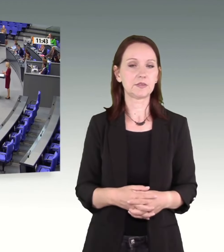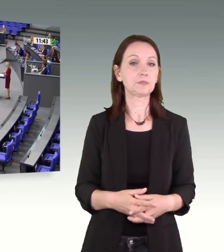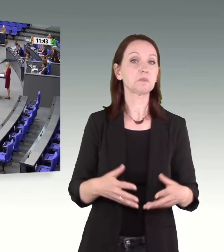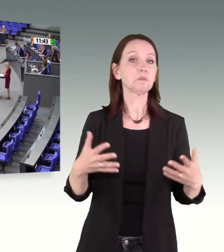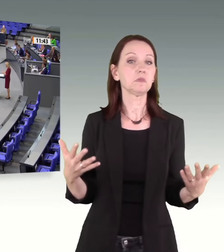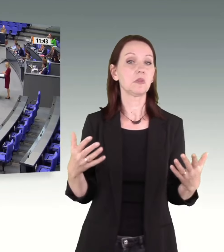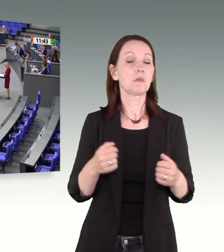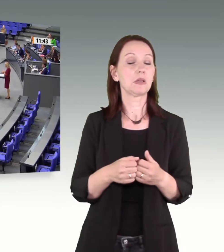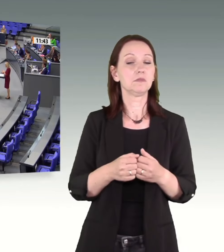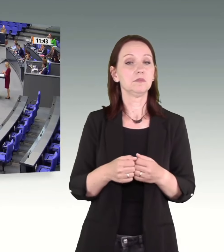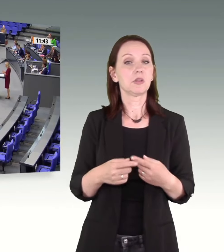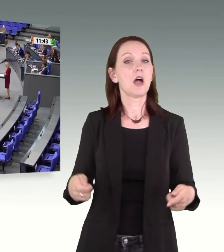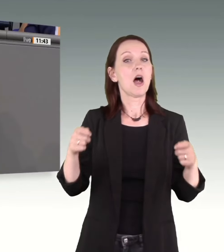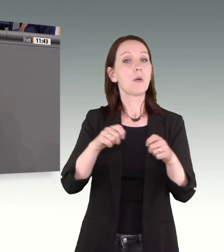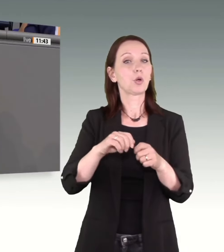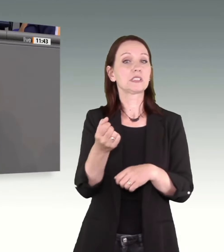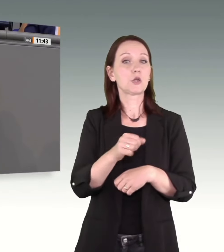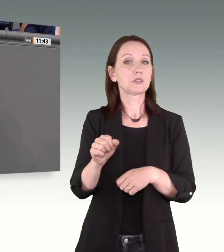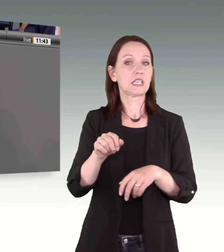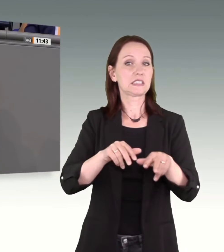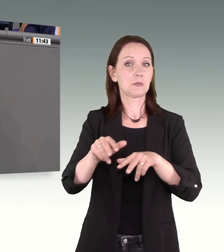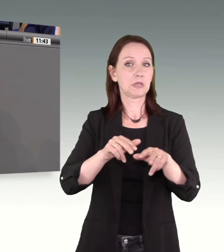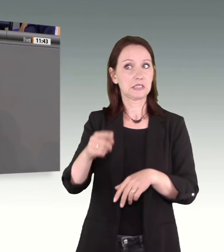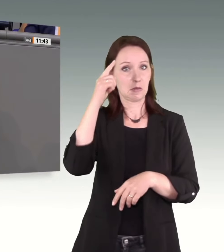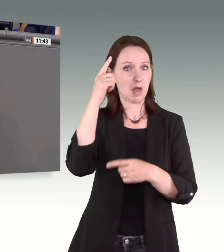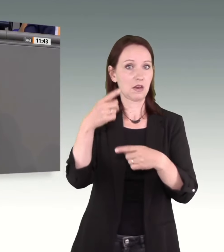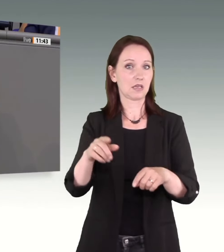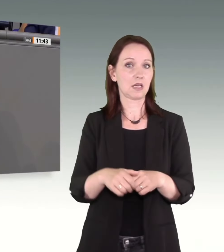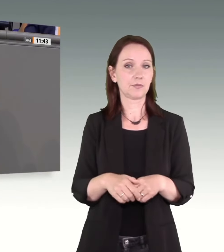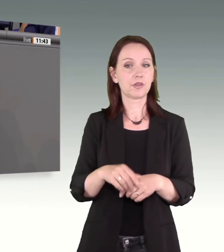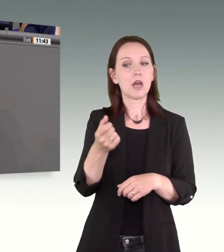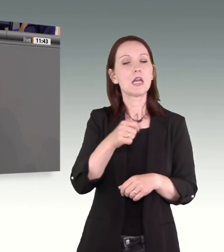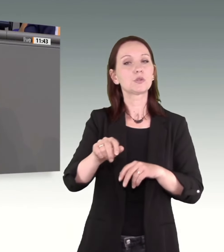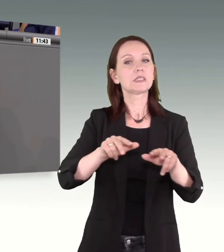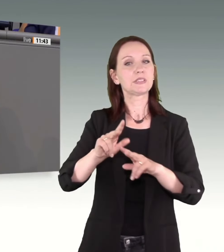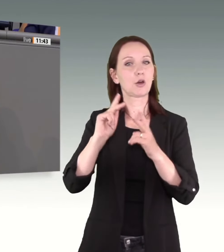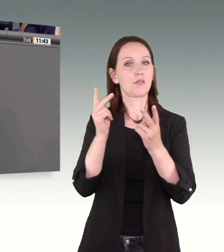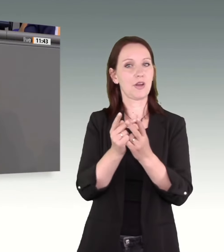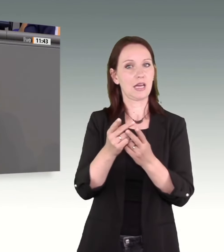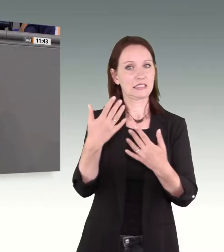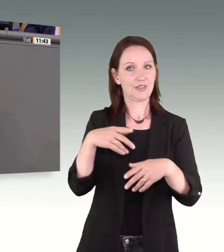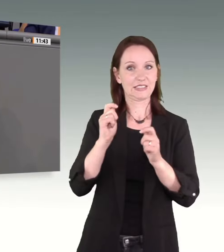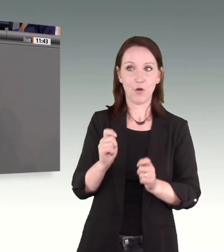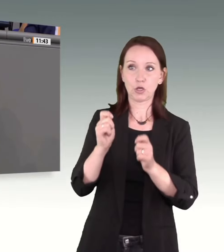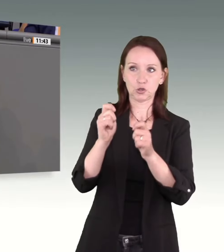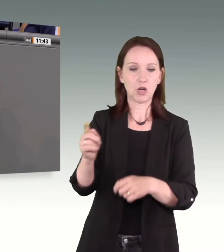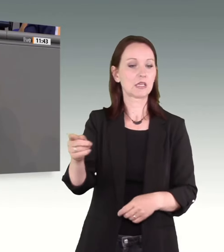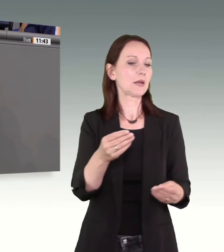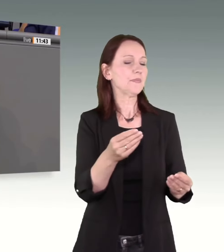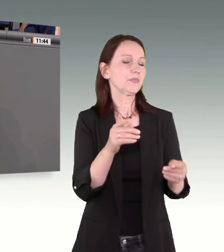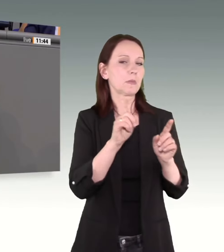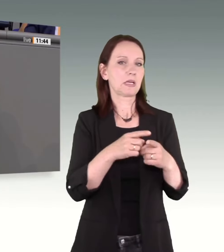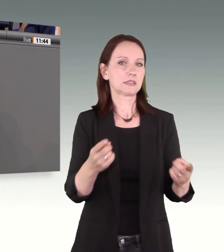Der Bundesjustizminister sieht das scheinbar anders. Einen von der Justizministerkonferenz vorgelegten Vorschlag hält er schlicht für nicht geeignet,